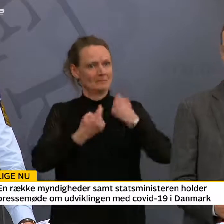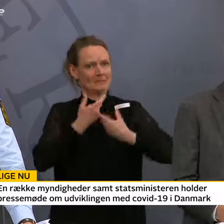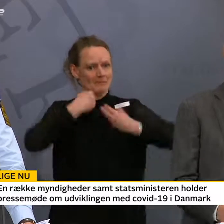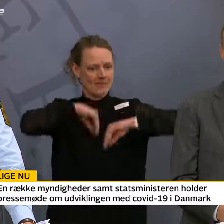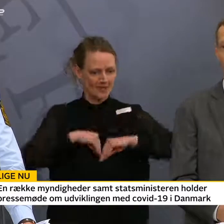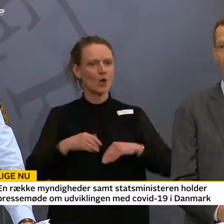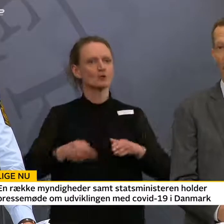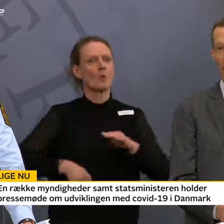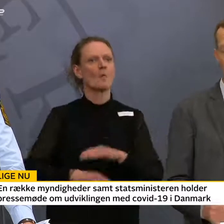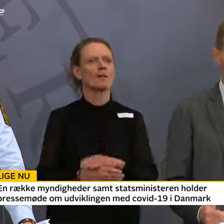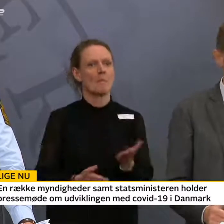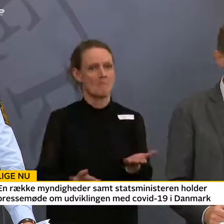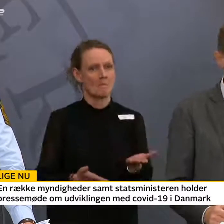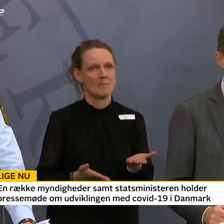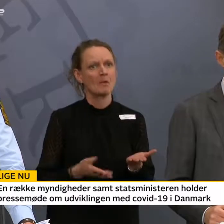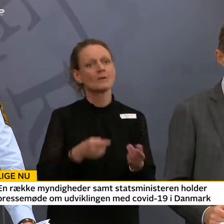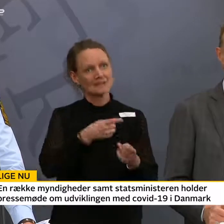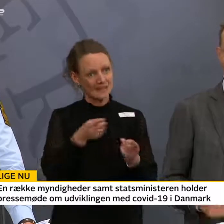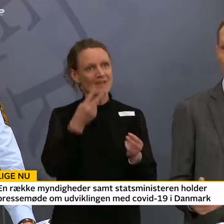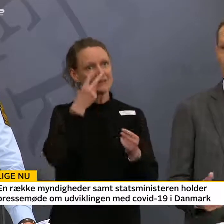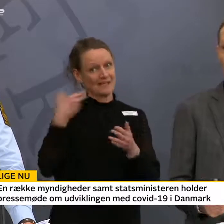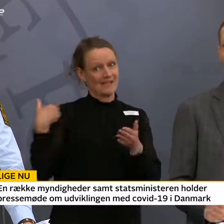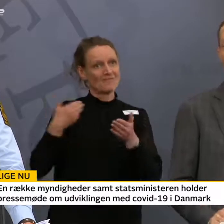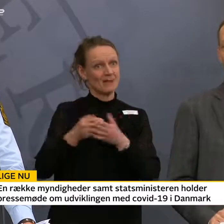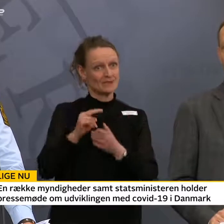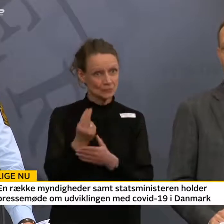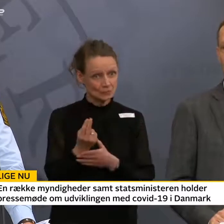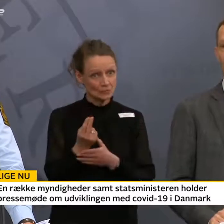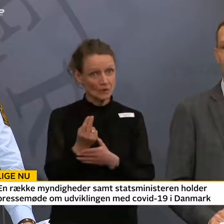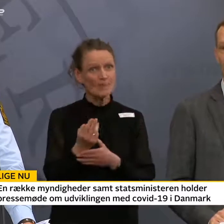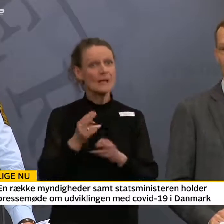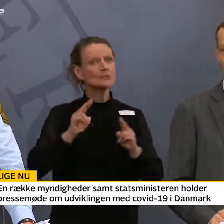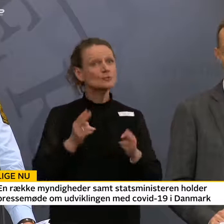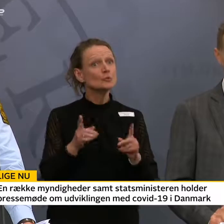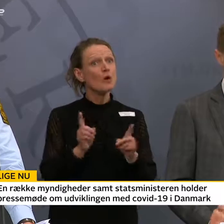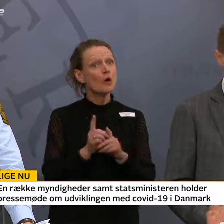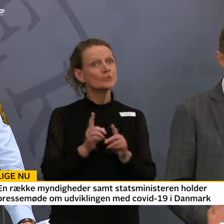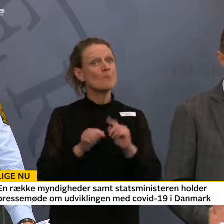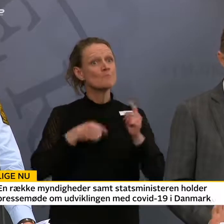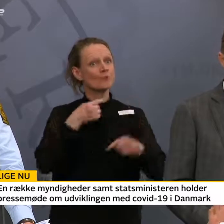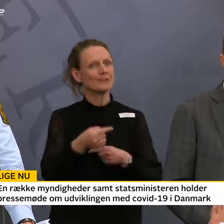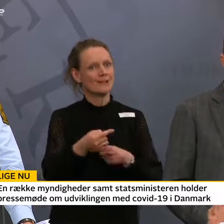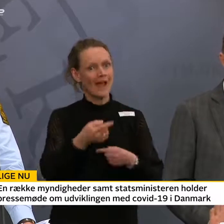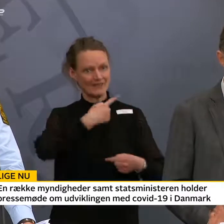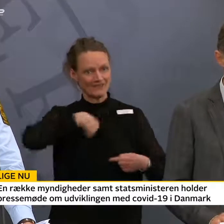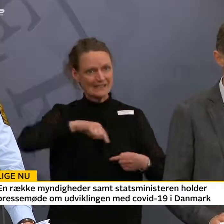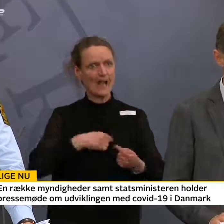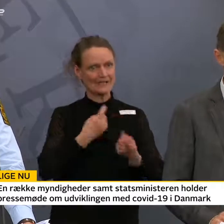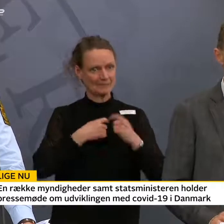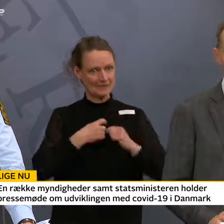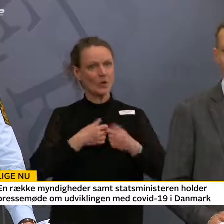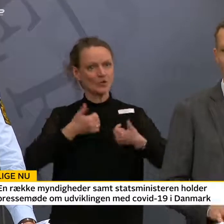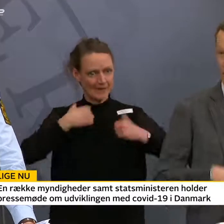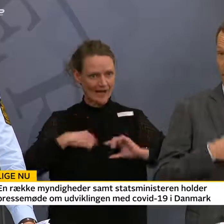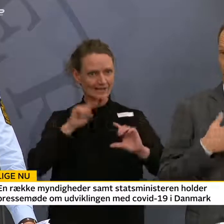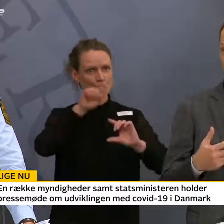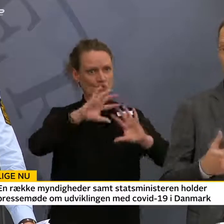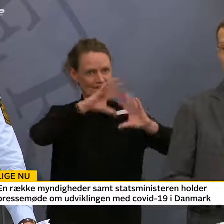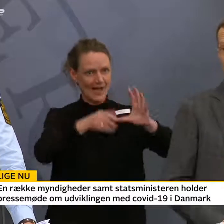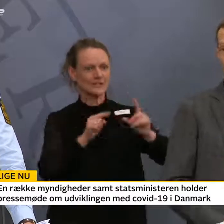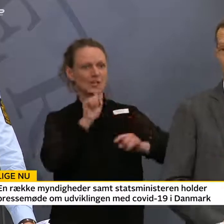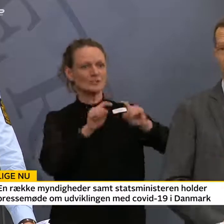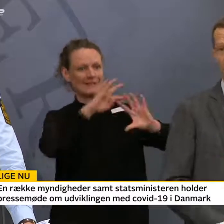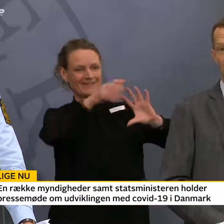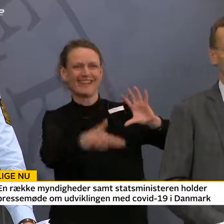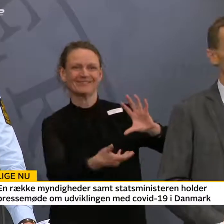det er folk, der har været ude at rejse og taget smitte med hjem. Men vi kan også begynde at bringe smitte med ud i verden nu. Det skal vi for alt i verden undgå. Og så på grund